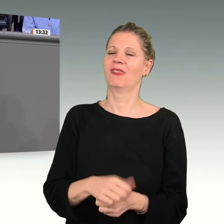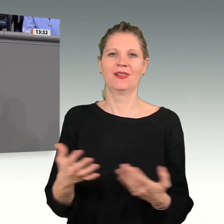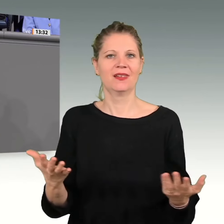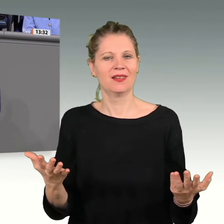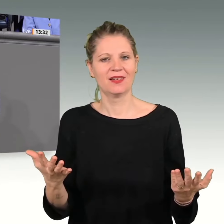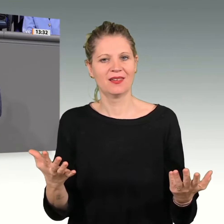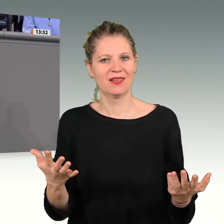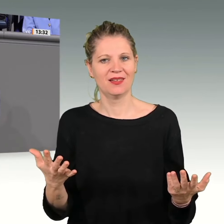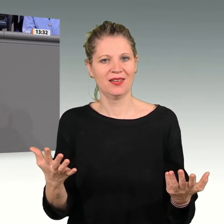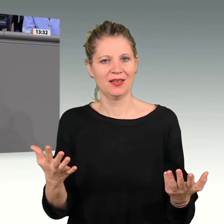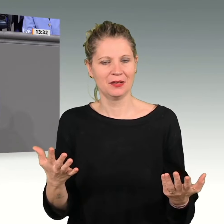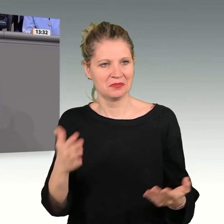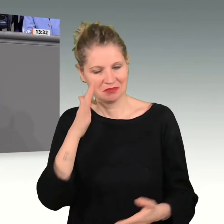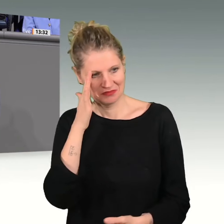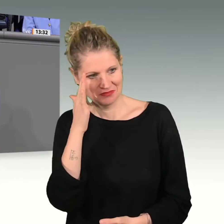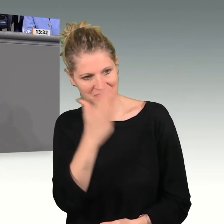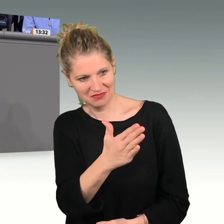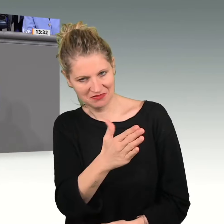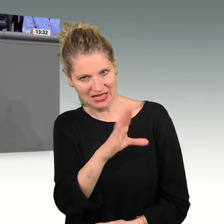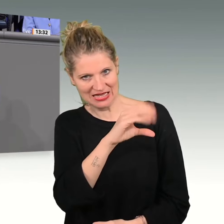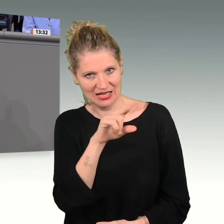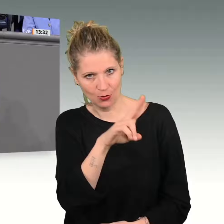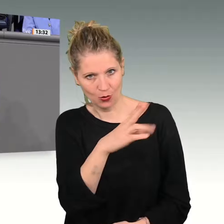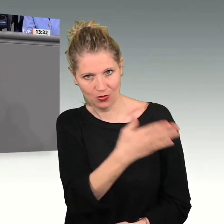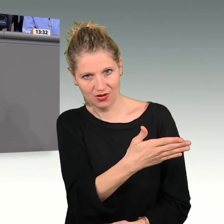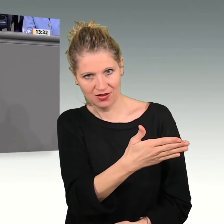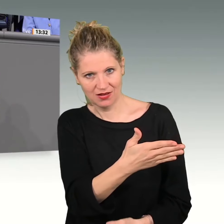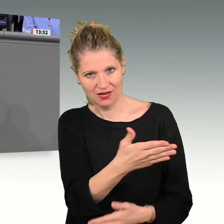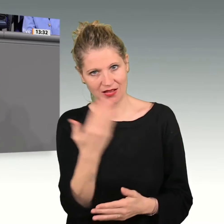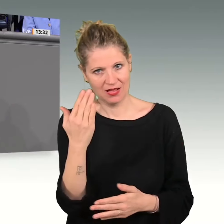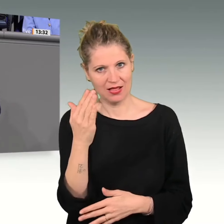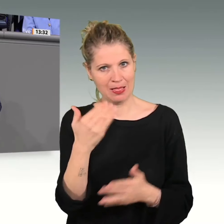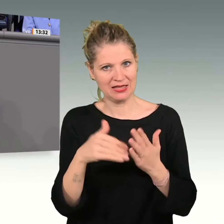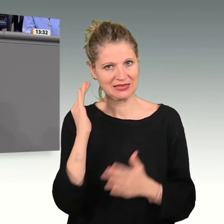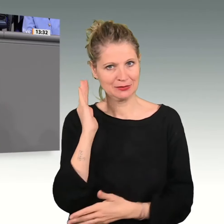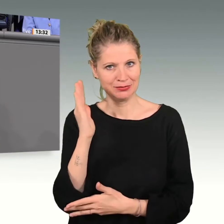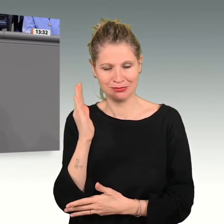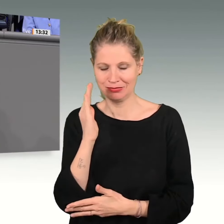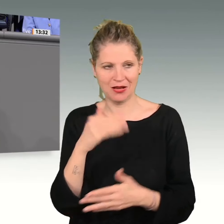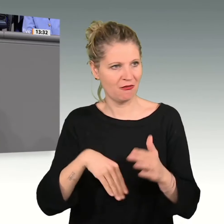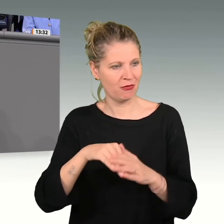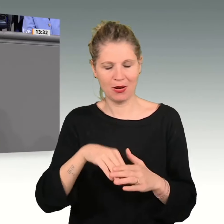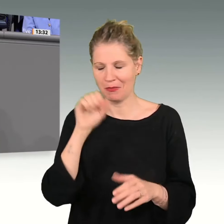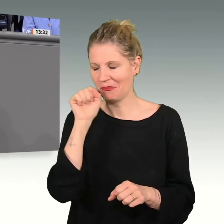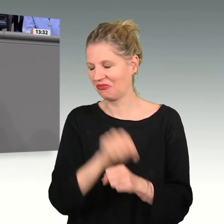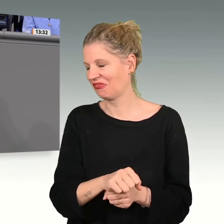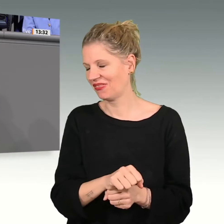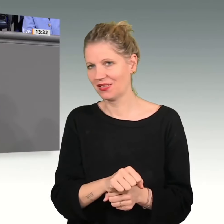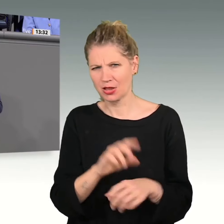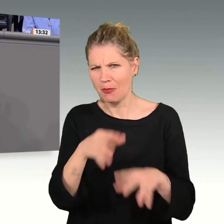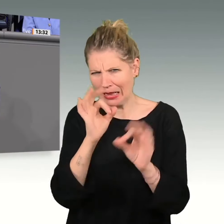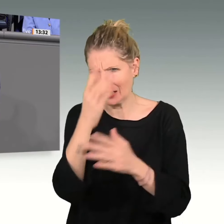Das geht natürlich an Sie von der CDU mit Ihrer letzten Rede. Schauen Sie sich noch mal genauer die Zahlen an.